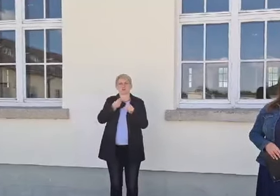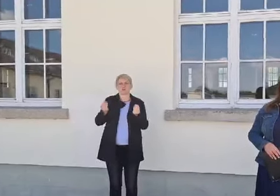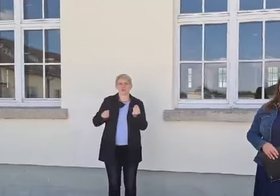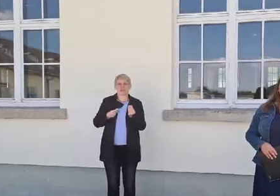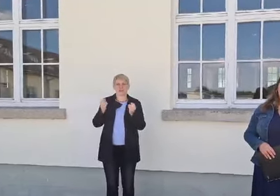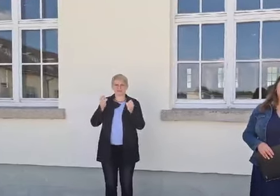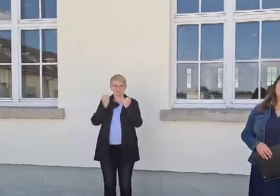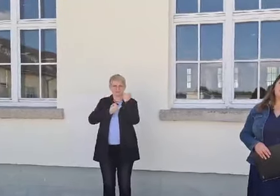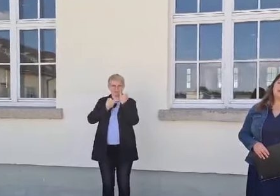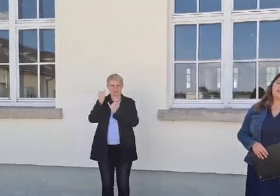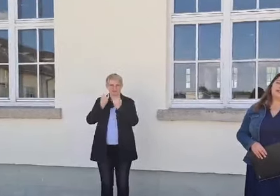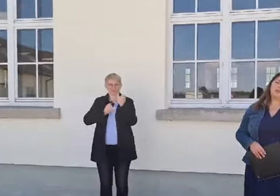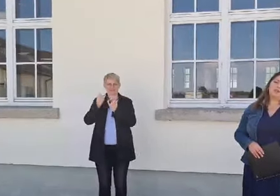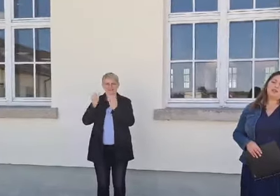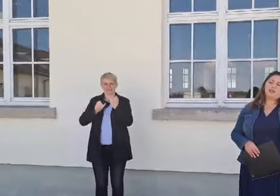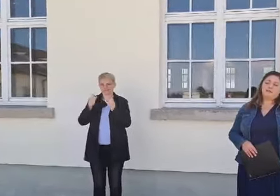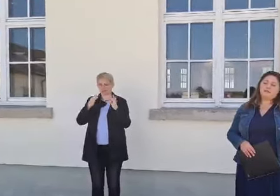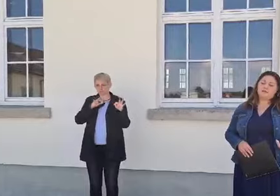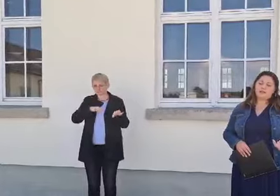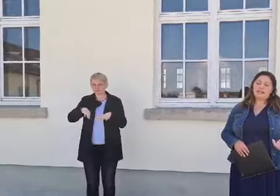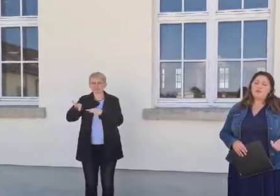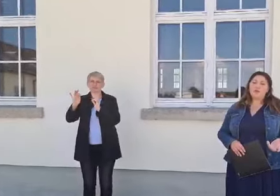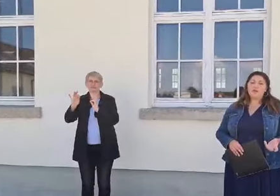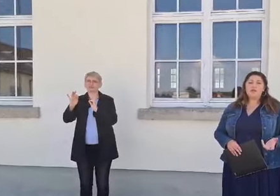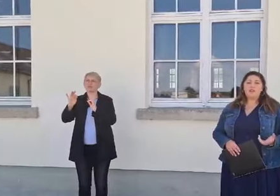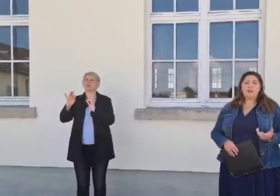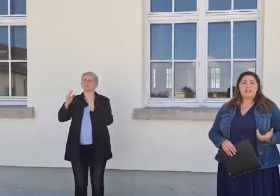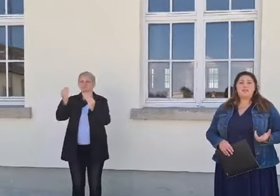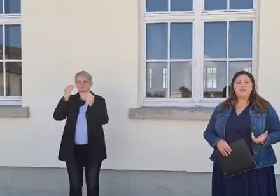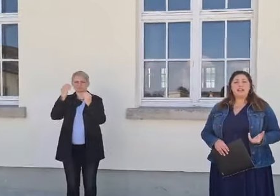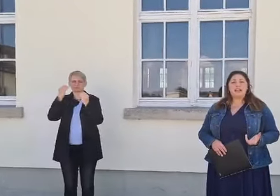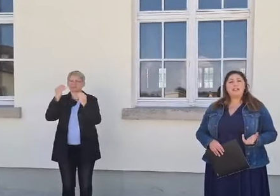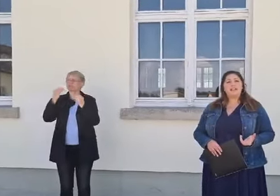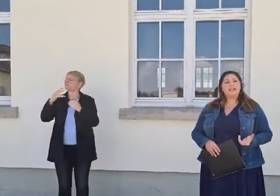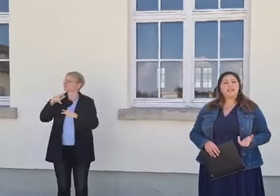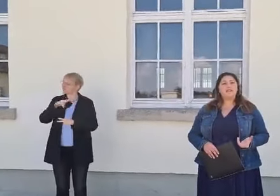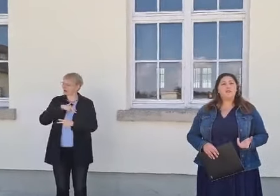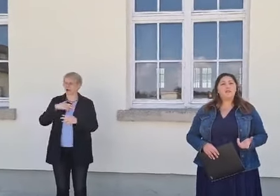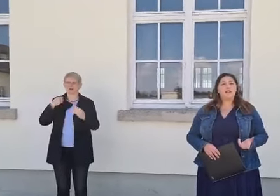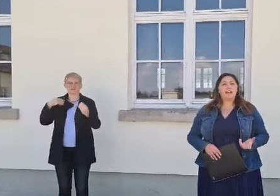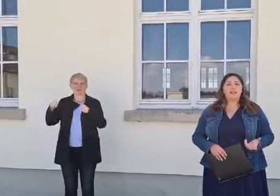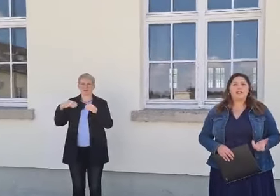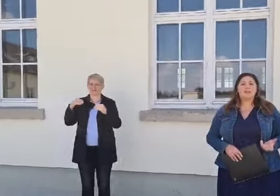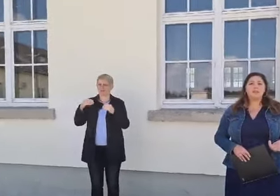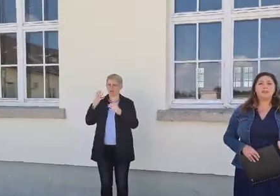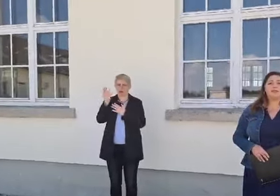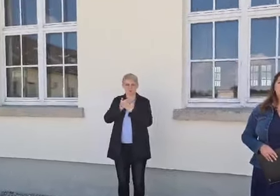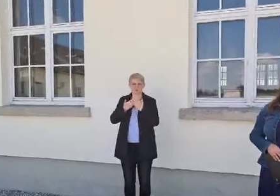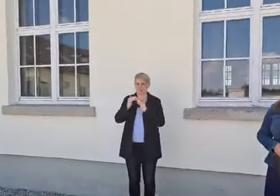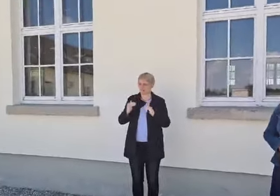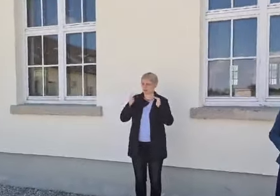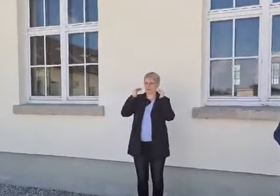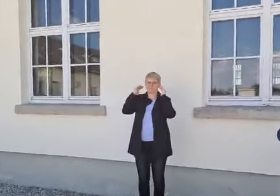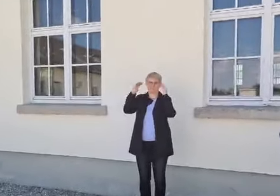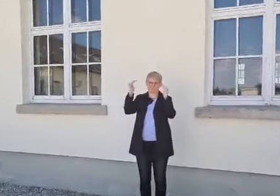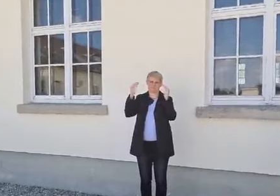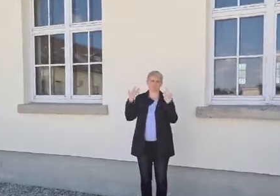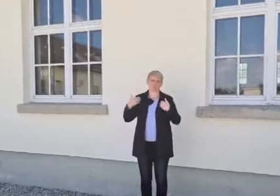durchleben dürfen, also hatte wirklich eine qualitativ hochwertige Ausbildung und